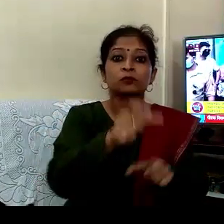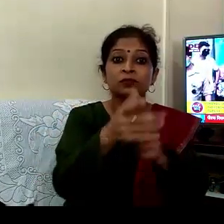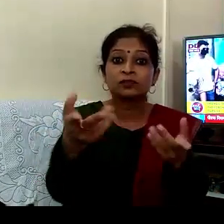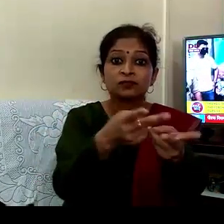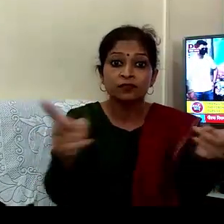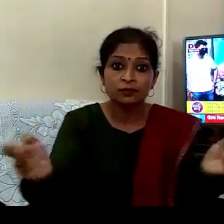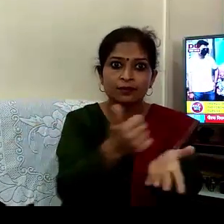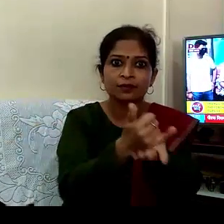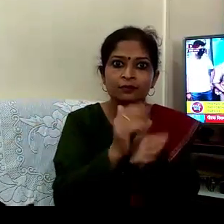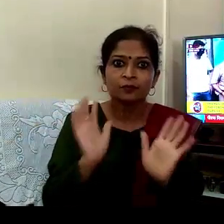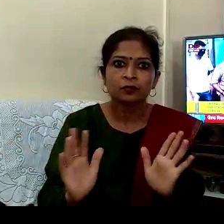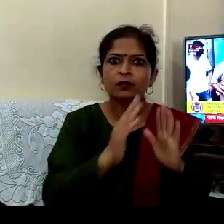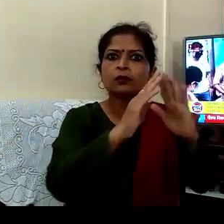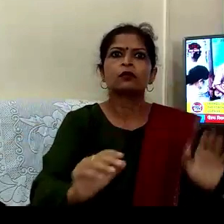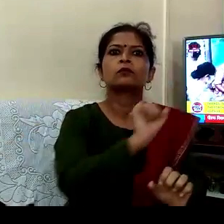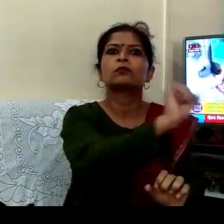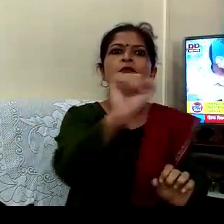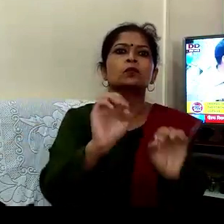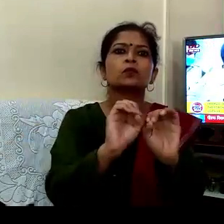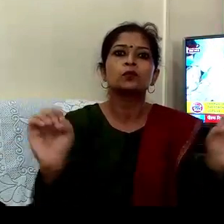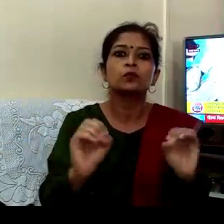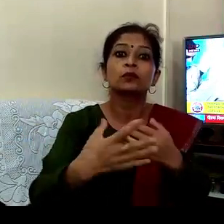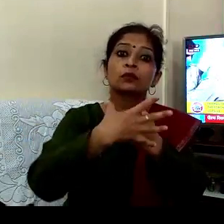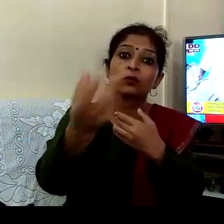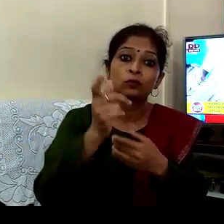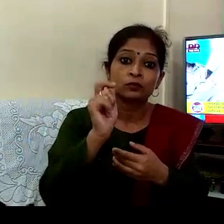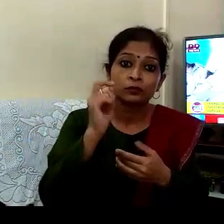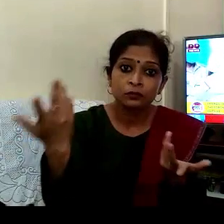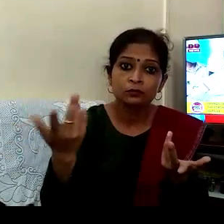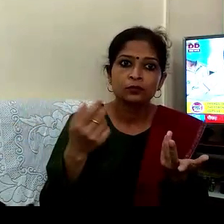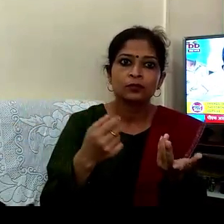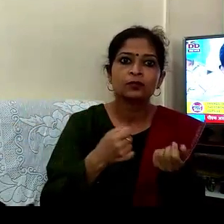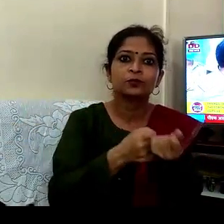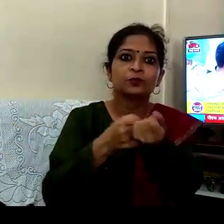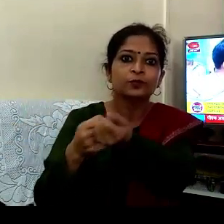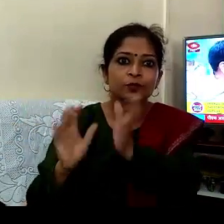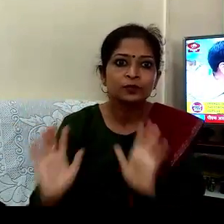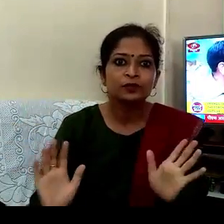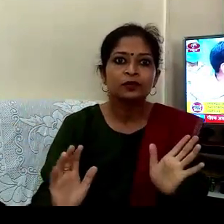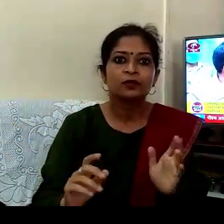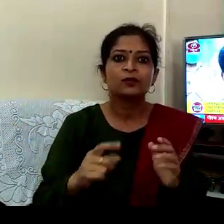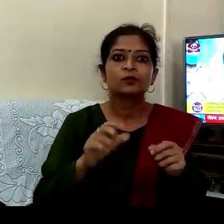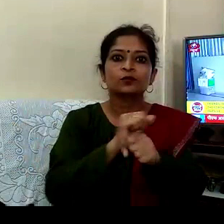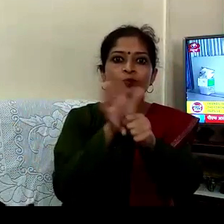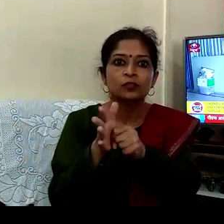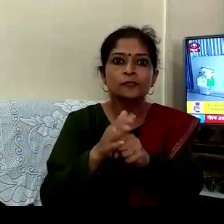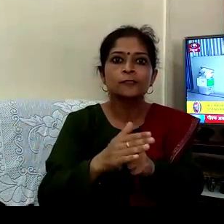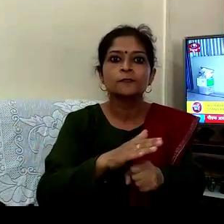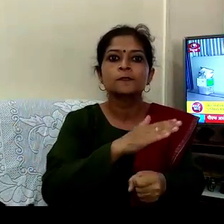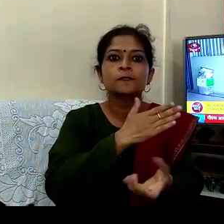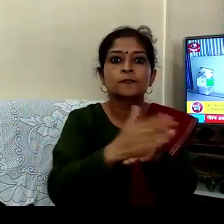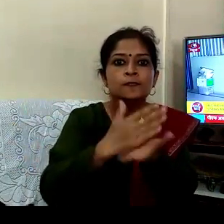ہیں جو گھروں میں نہیں گھروں کے باہر رہ کر کر کرونا وائرس کا مقابلہ کر رہے ہیں